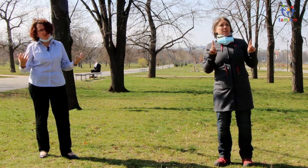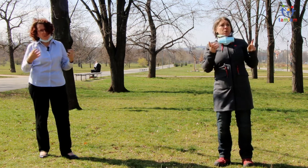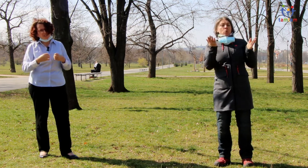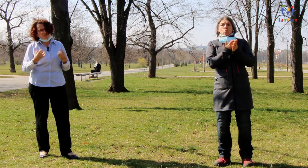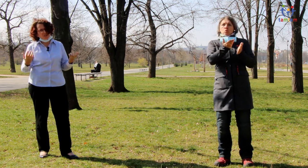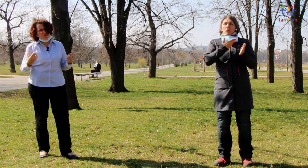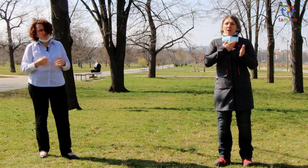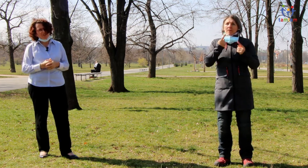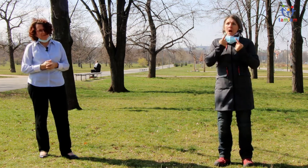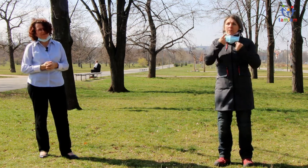otázka, co je horší.